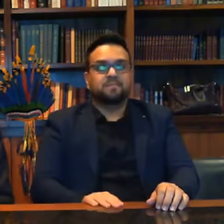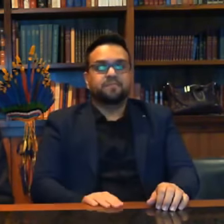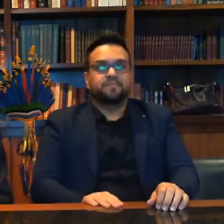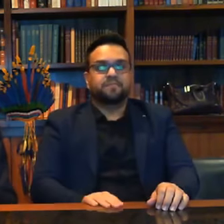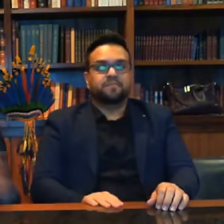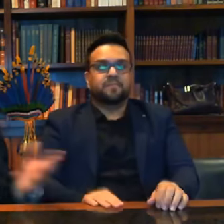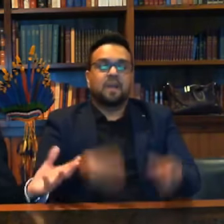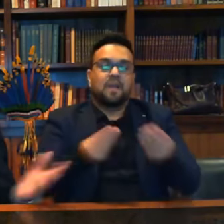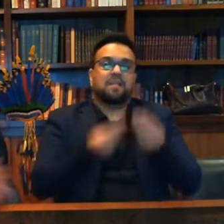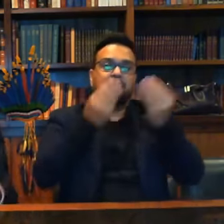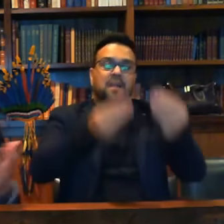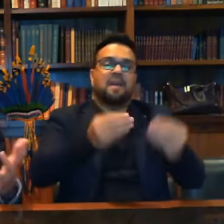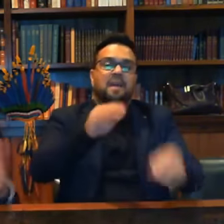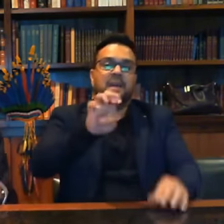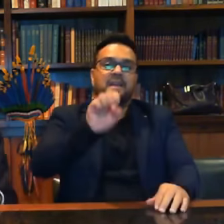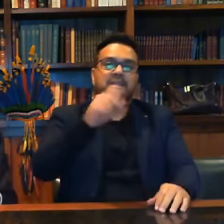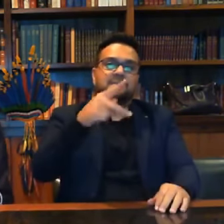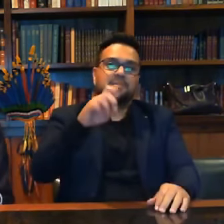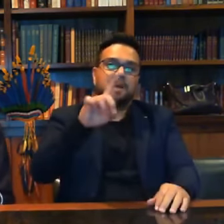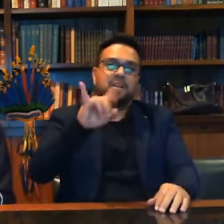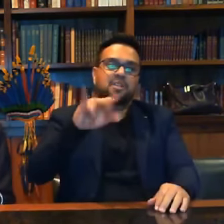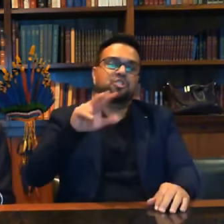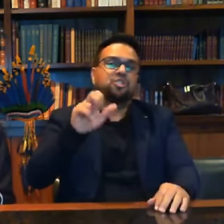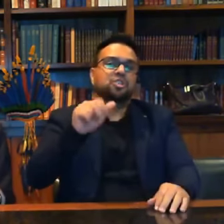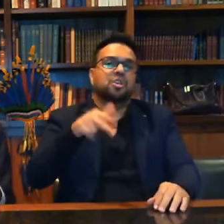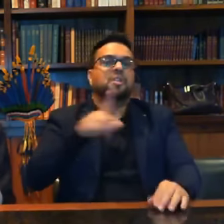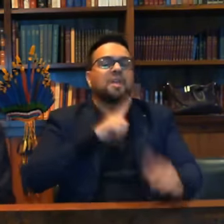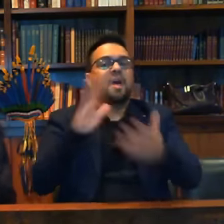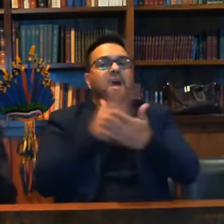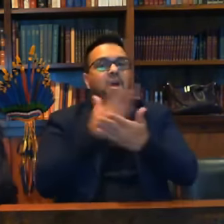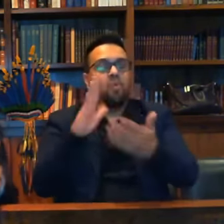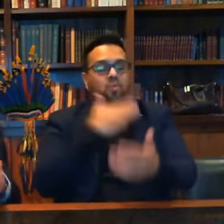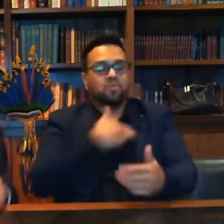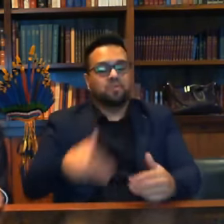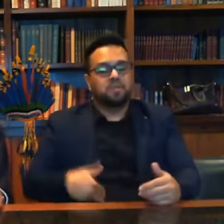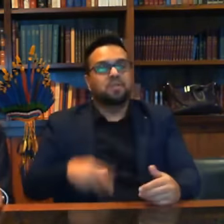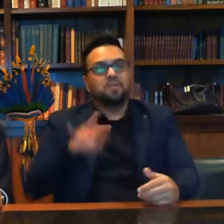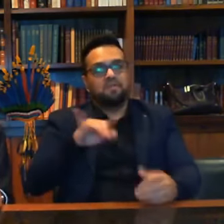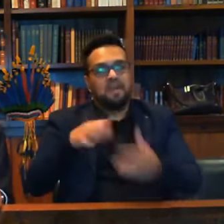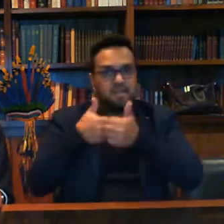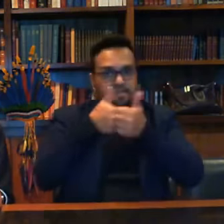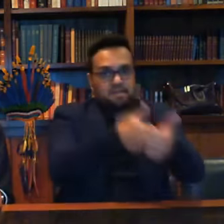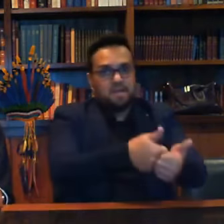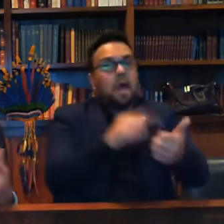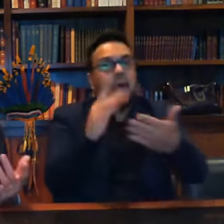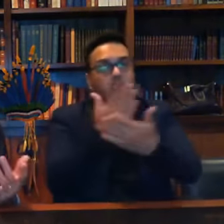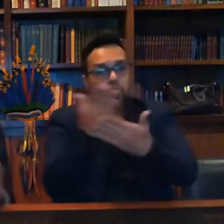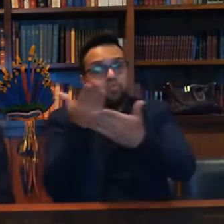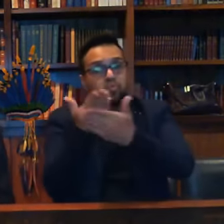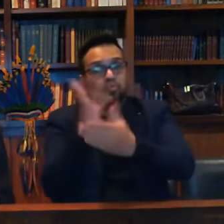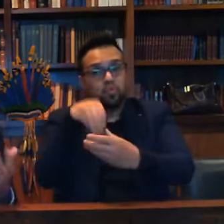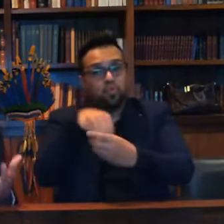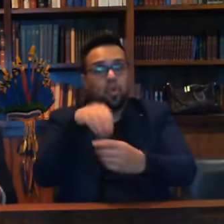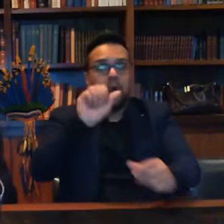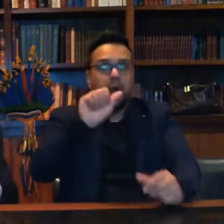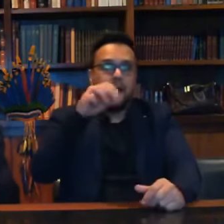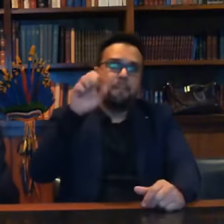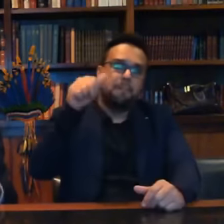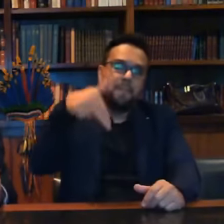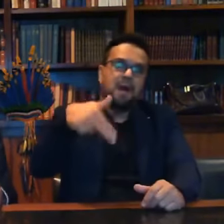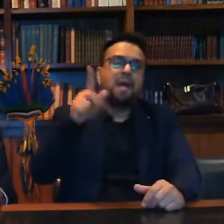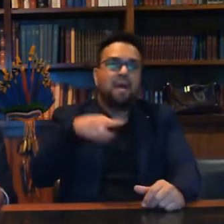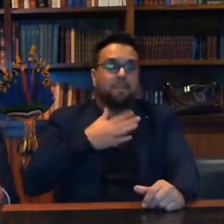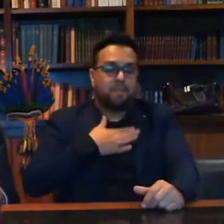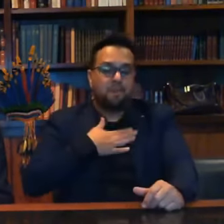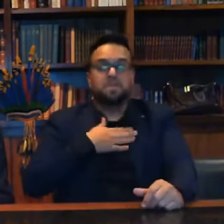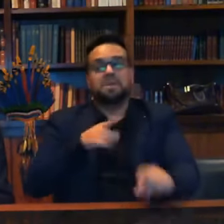de espadinhas vou acompanhar de vários ministros meus alguns cursaram a academia militar das agulhas negras e é realmente para eles e